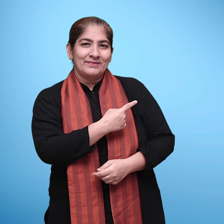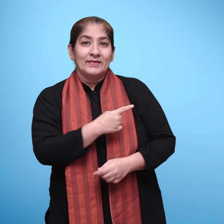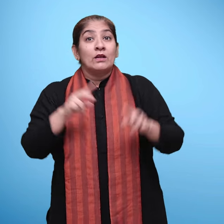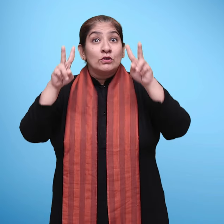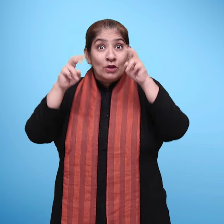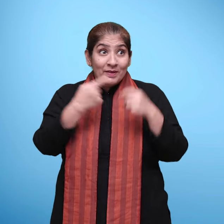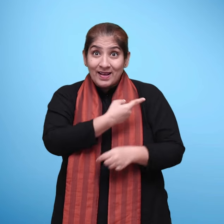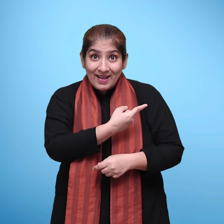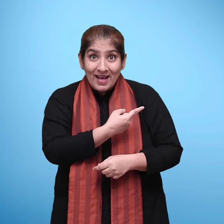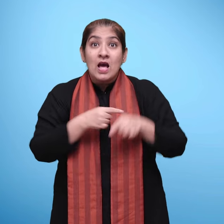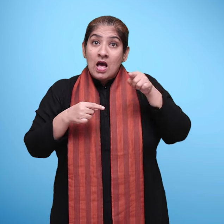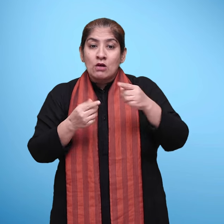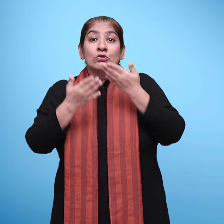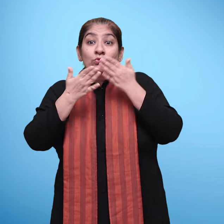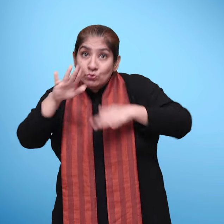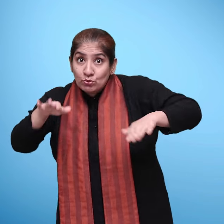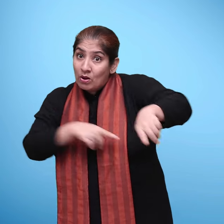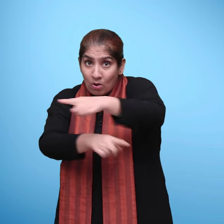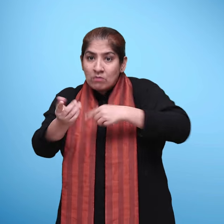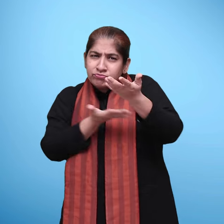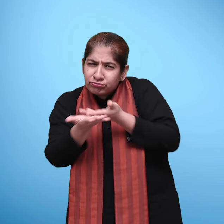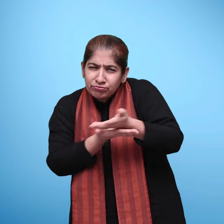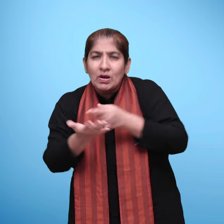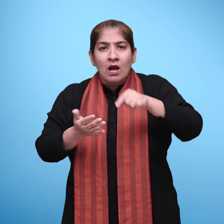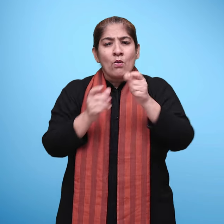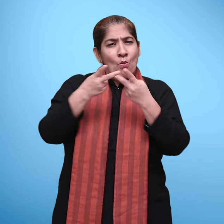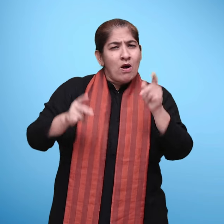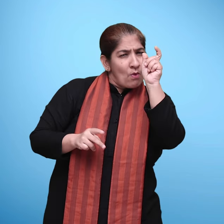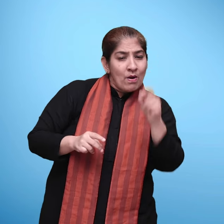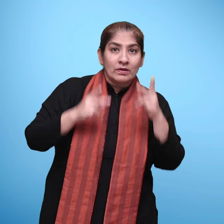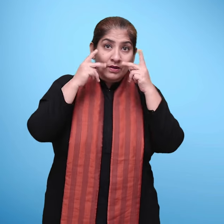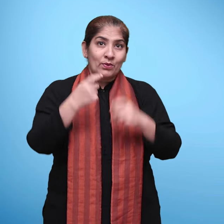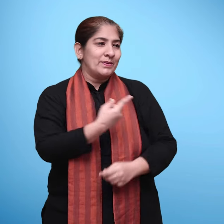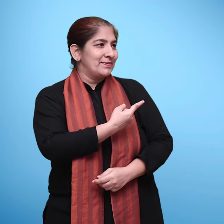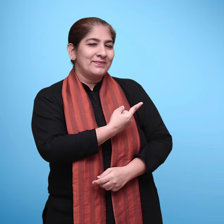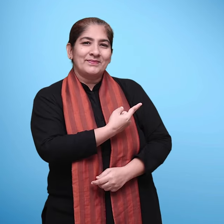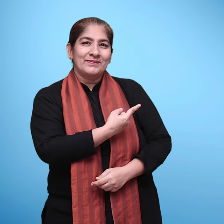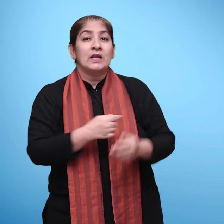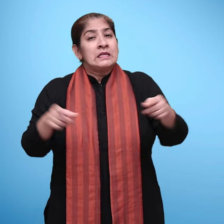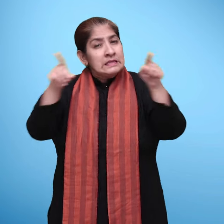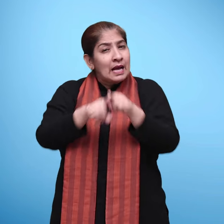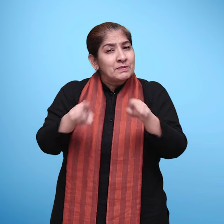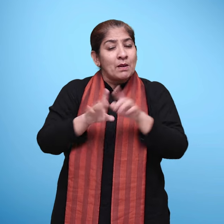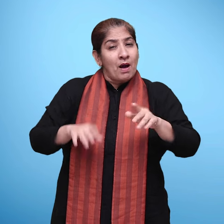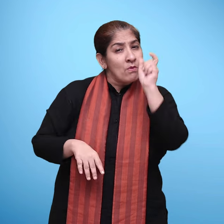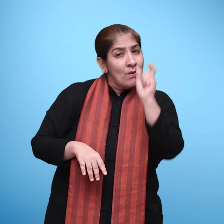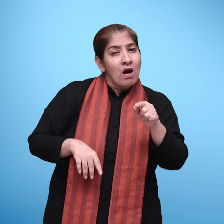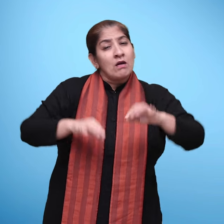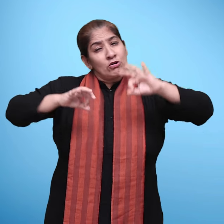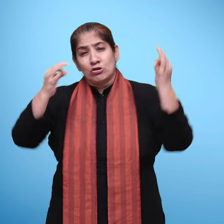कबरी, झभरी, बकरी कविता में बच्चों से ये कहा गया है कि वे जबरा, कबरा, बकरा, आधी शब्दों